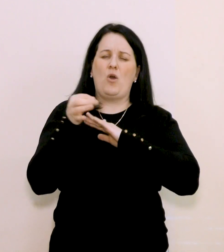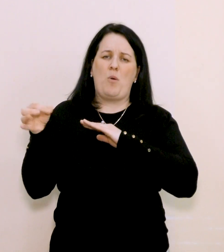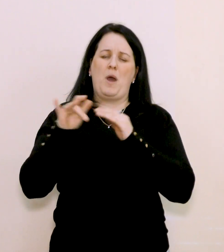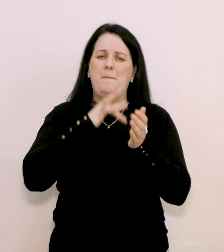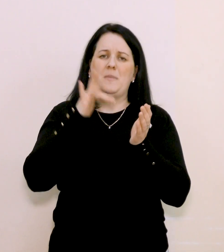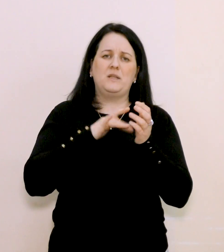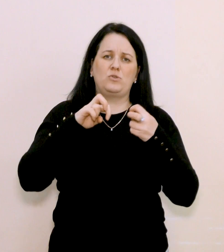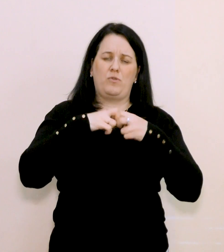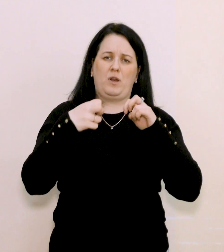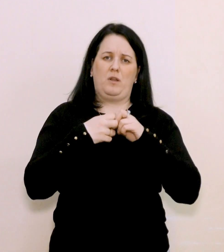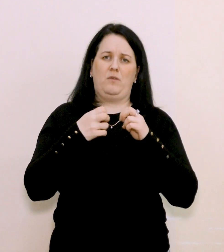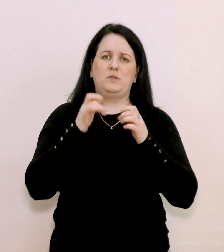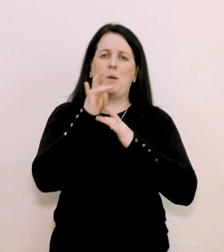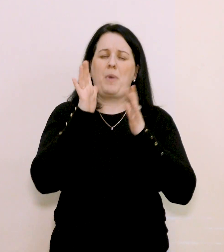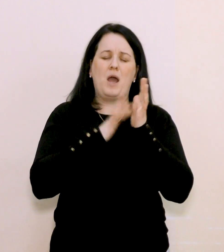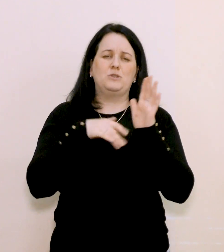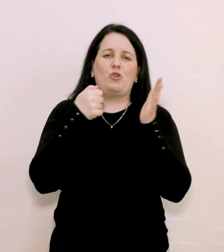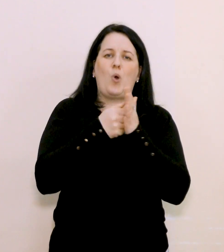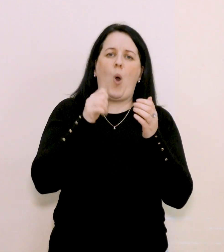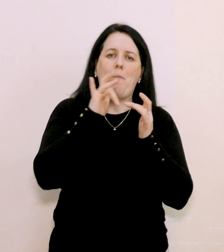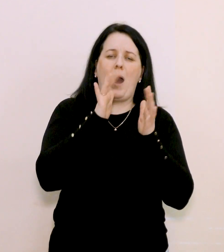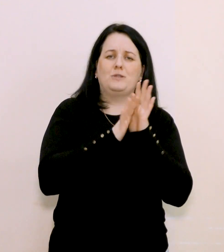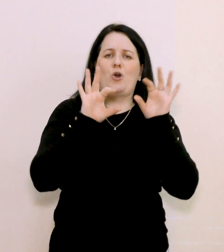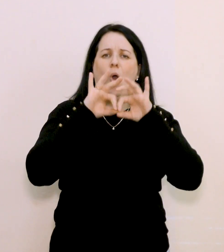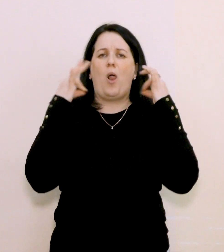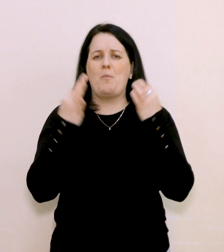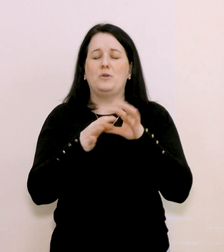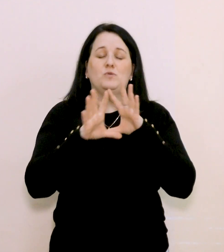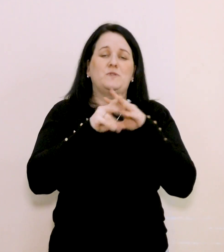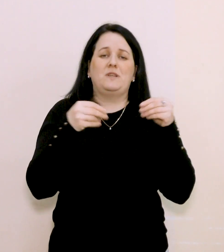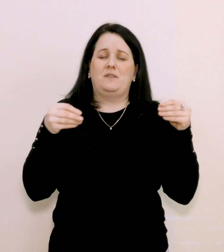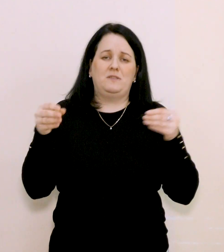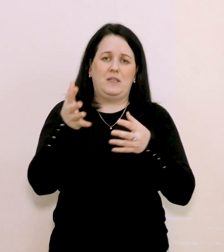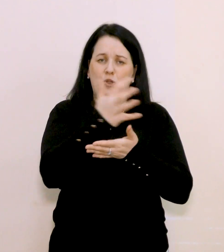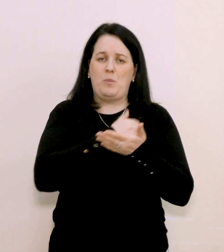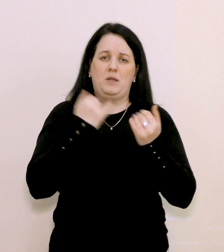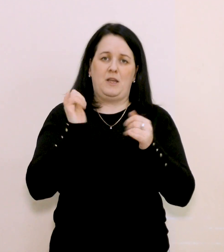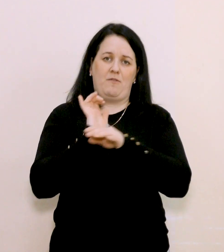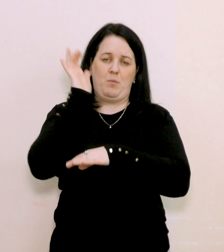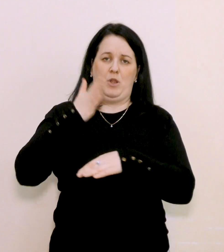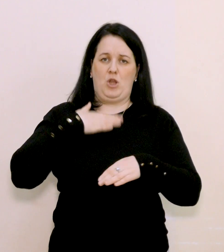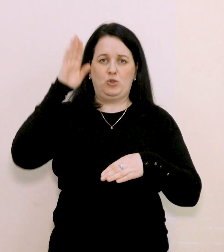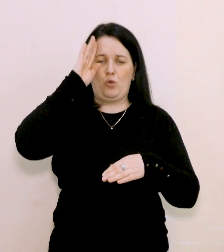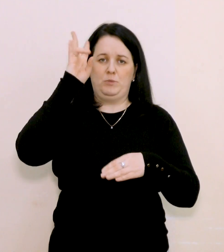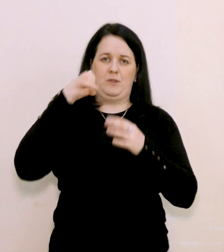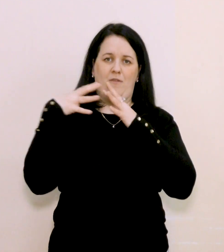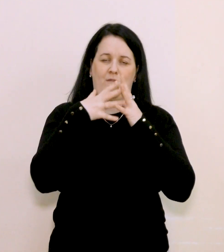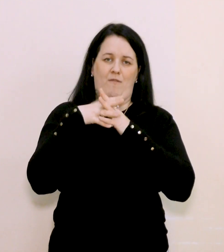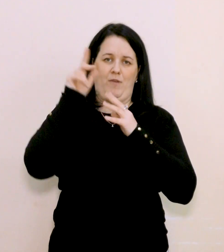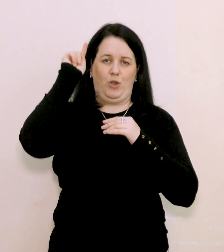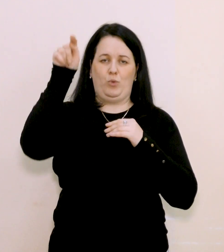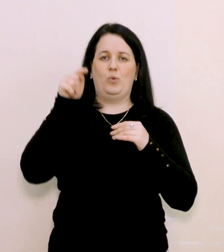місту Франківську, Паски, Допаски, Кобасу, все, і зараз відправляємо нашим хлопцям на передову.